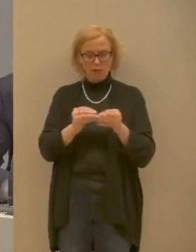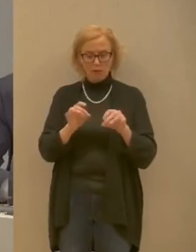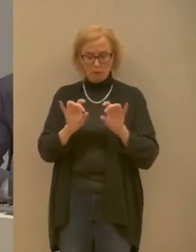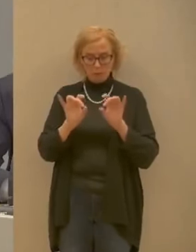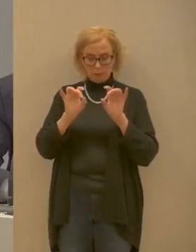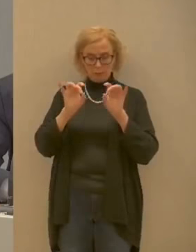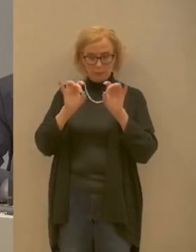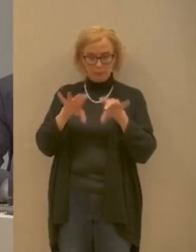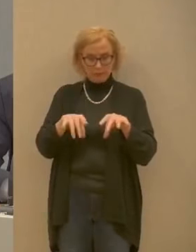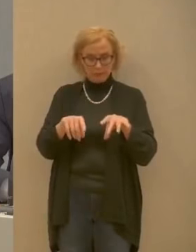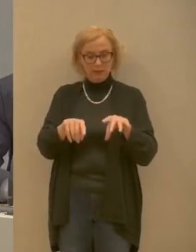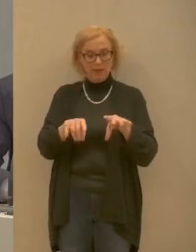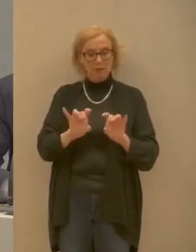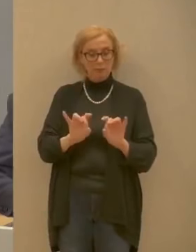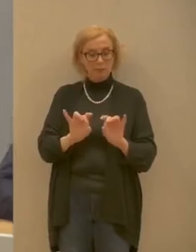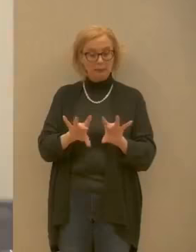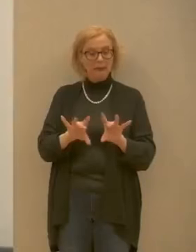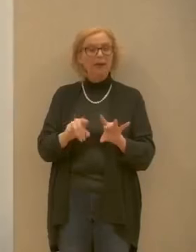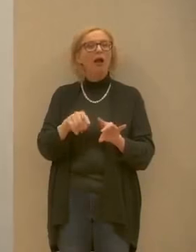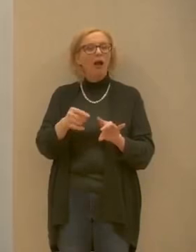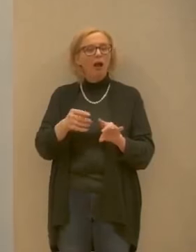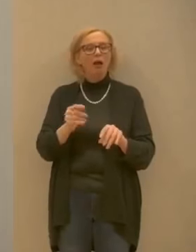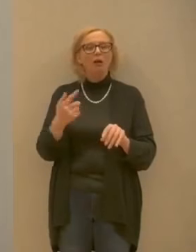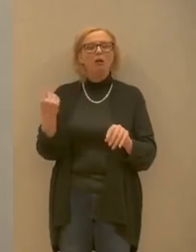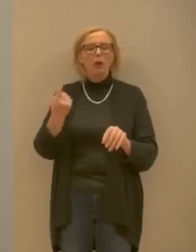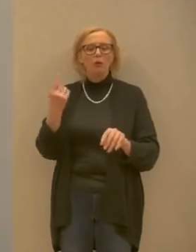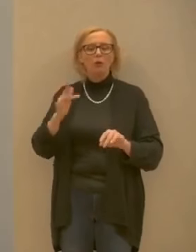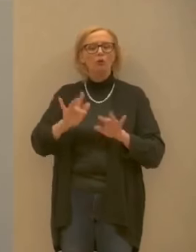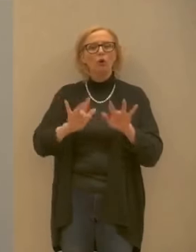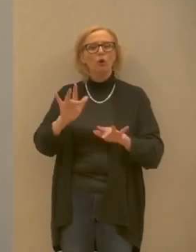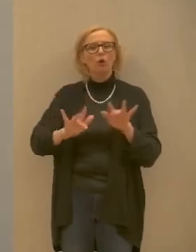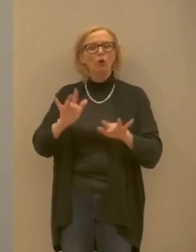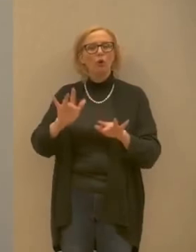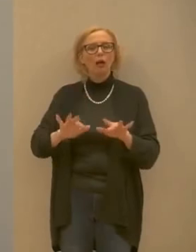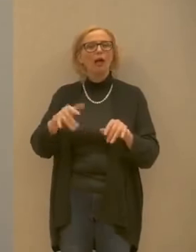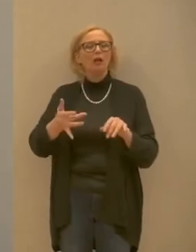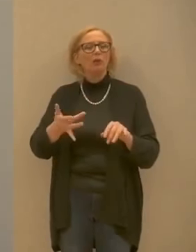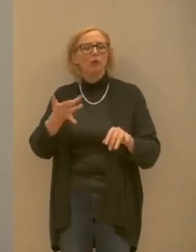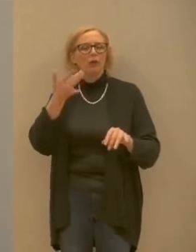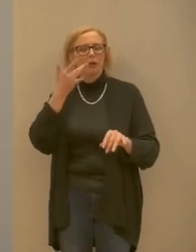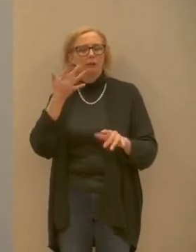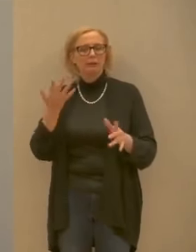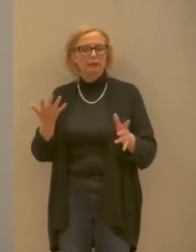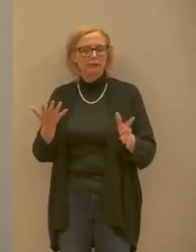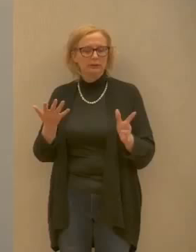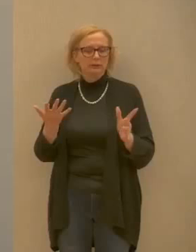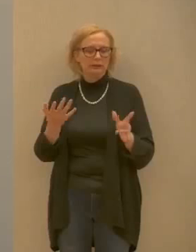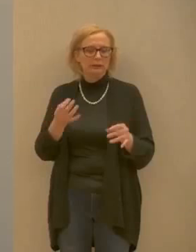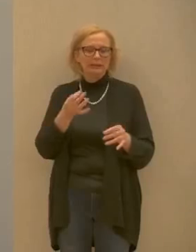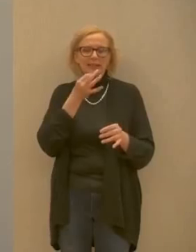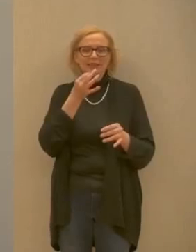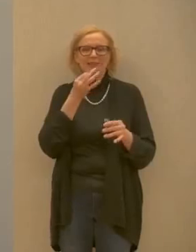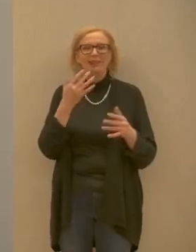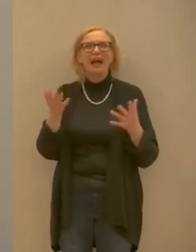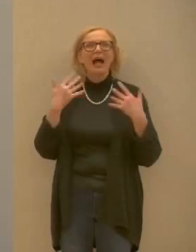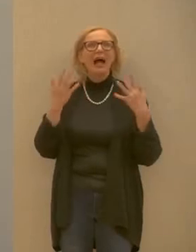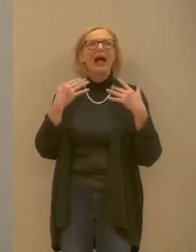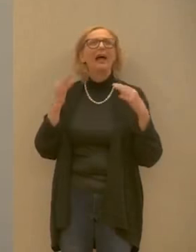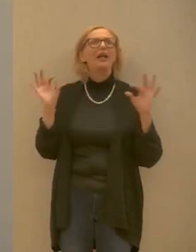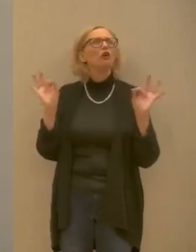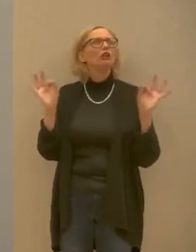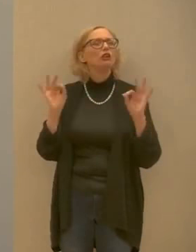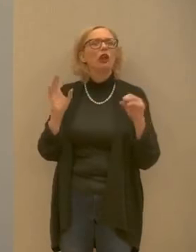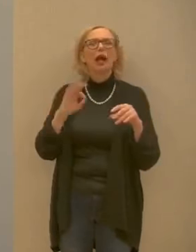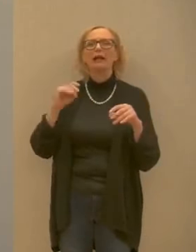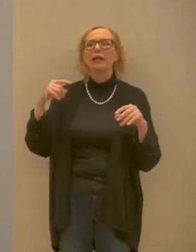certo periodo di tempo può essere a sua volta tramite le mani oggetto di infezione non si parla quindi di aria condizionata non si parla di